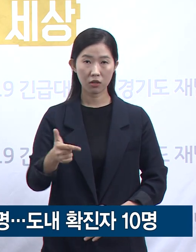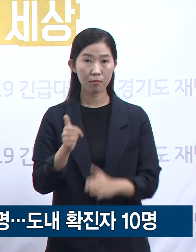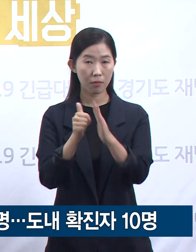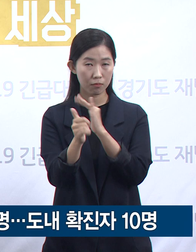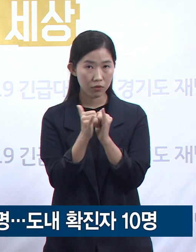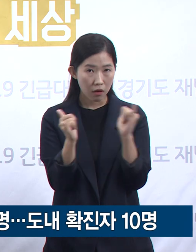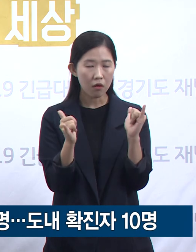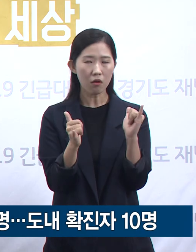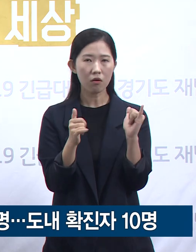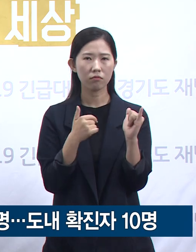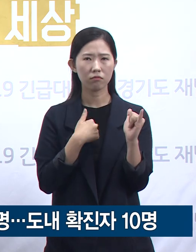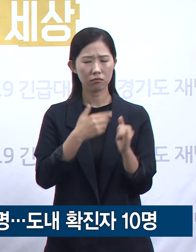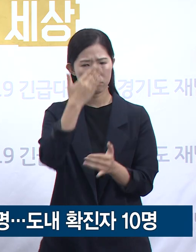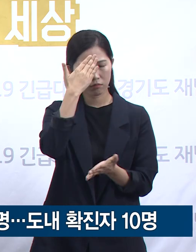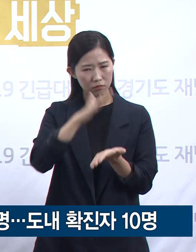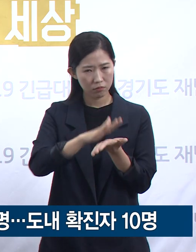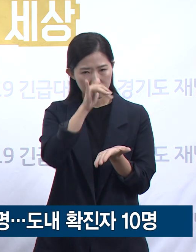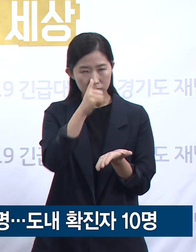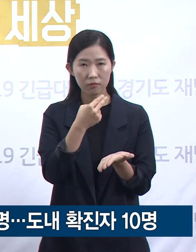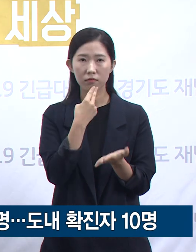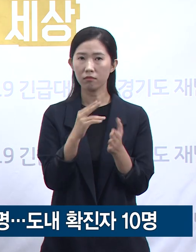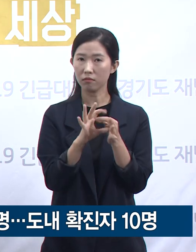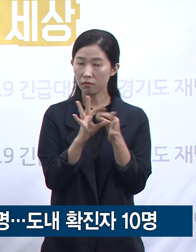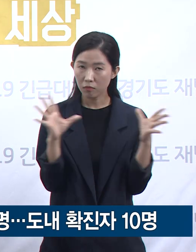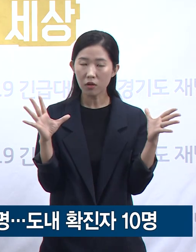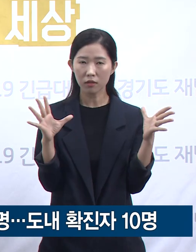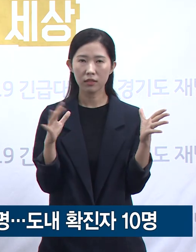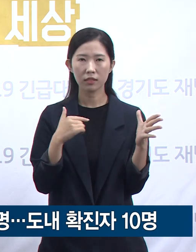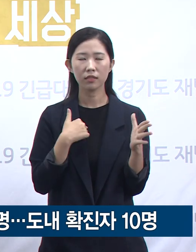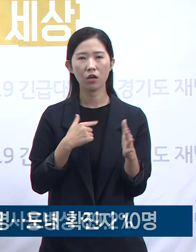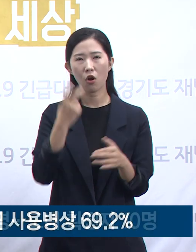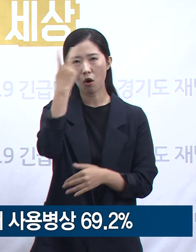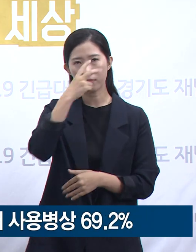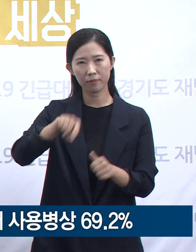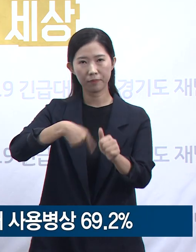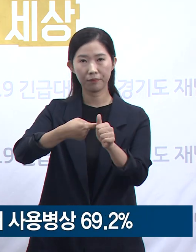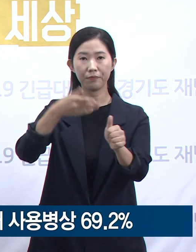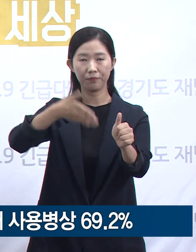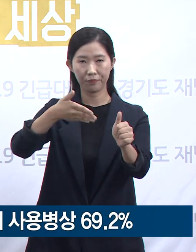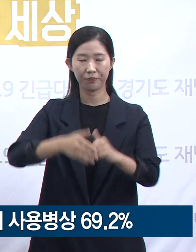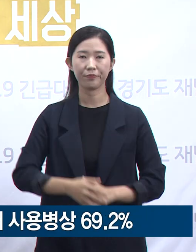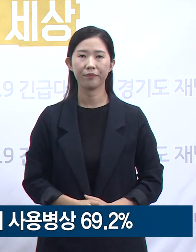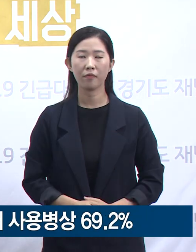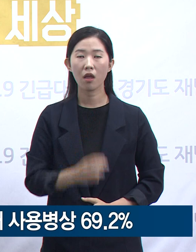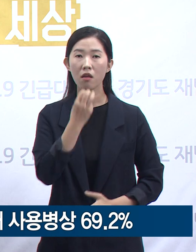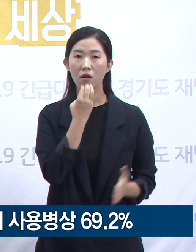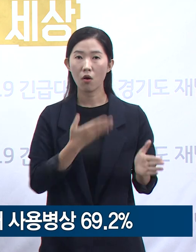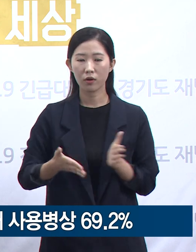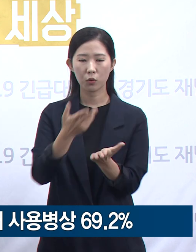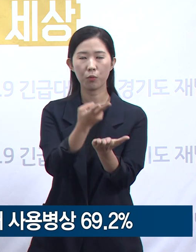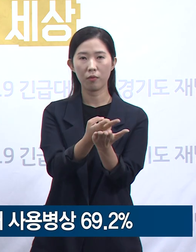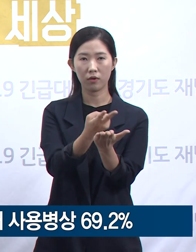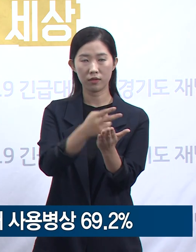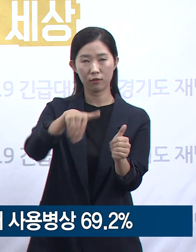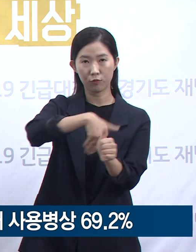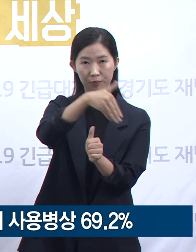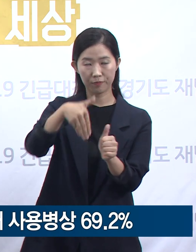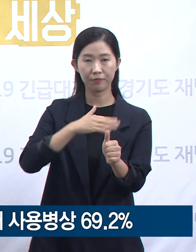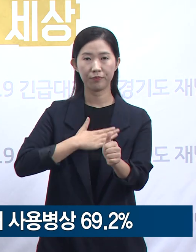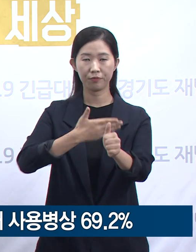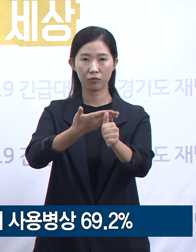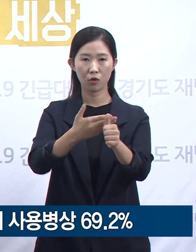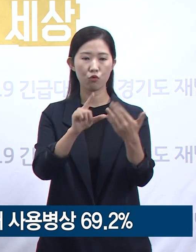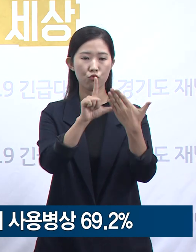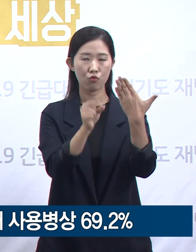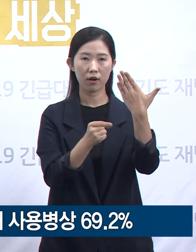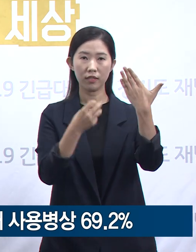것을 당부드립니다. 다음은 경기도의 병상 운용 현황입니다. 9월 14일 0시 기준 경기도는